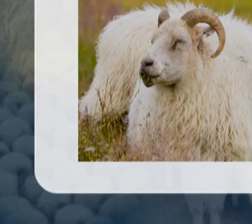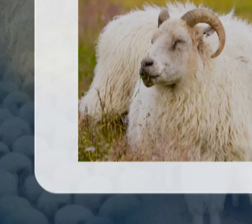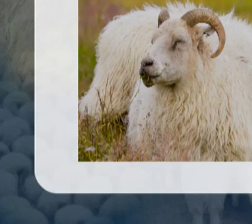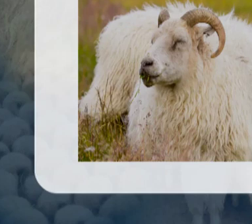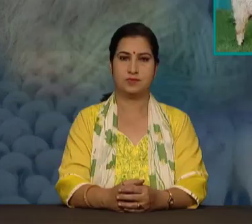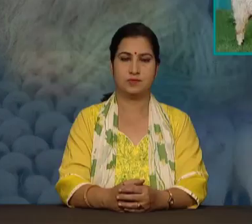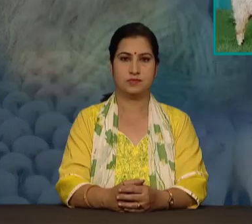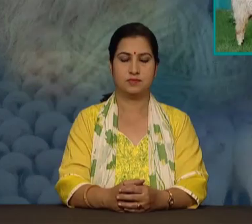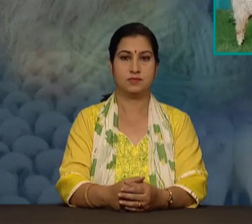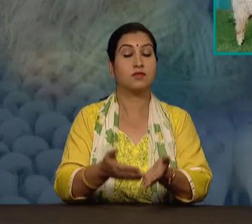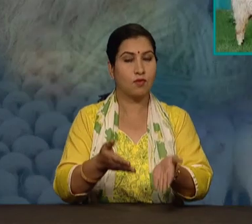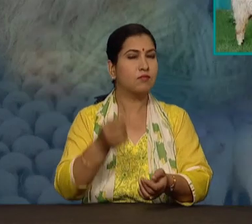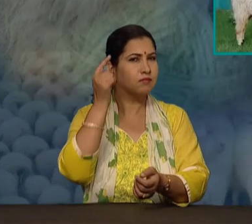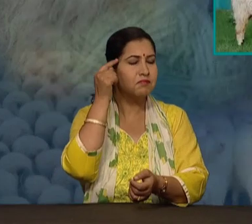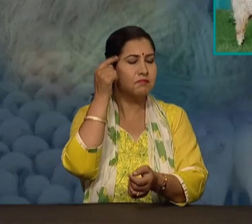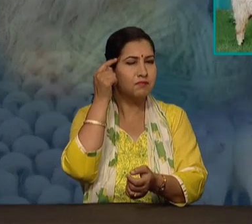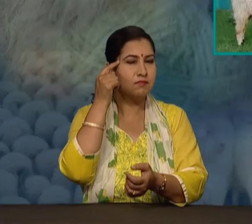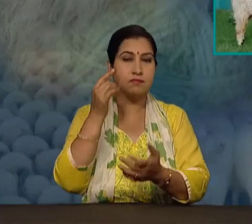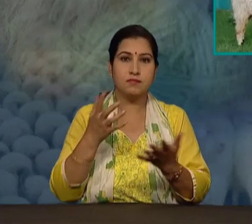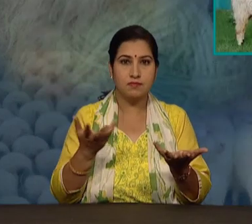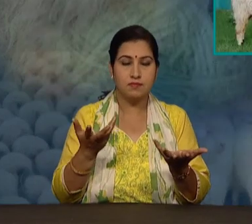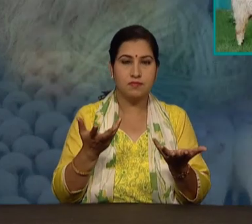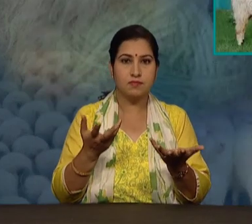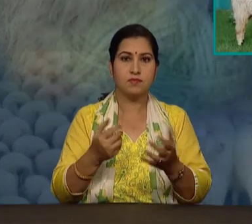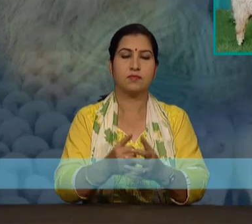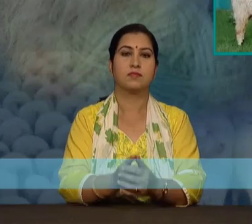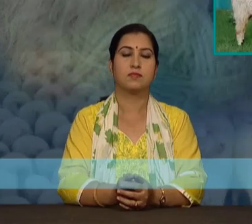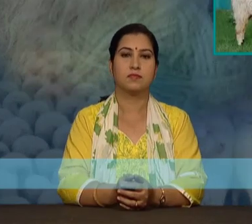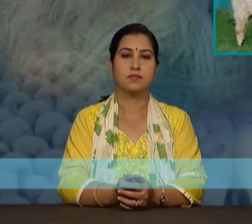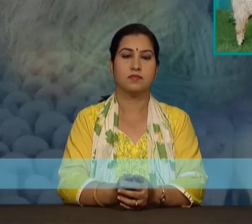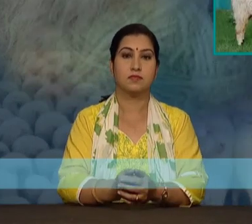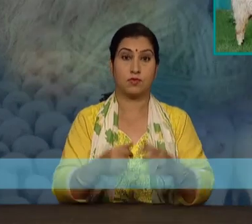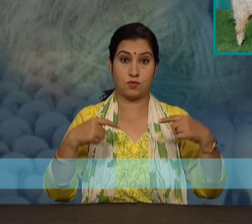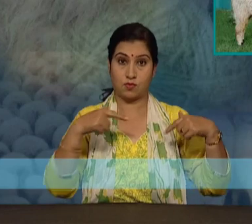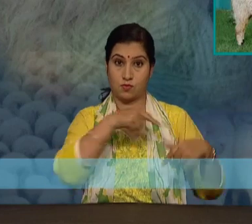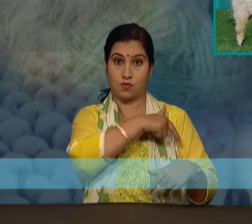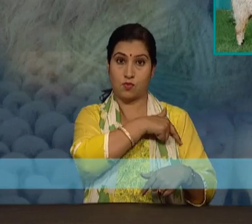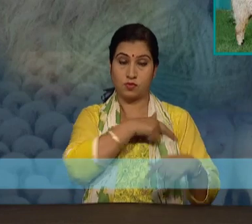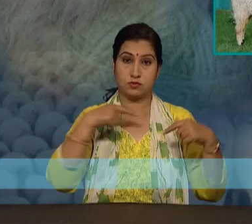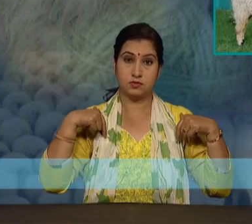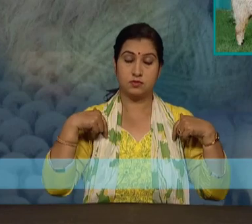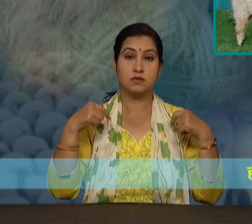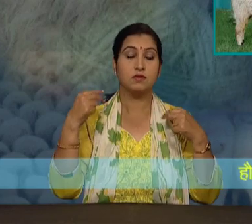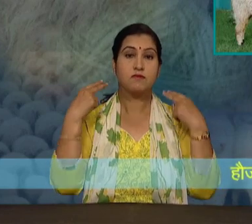अब गौर कीजिये हौजरी के लिए मशहूर गुजरात की